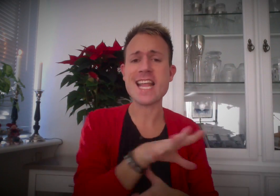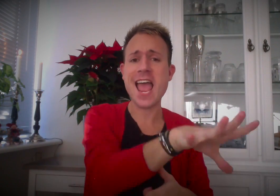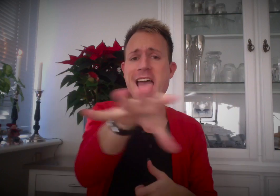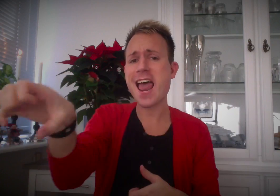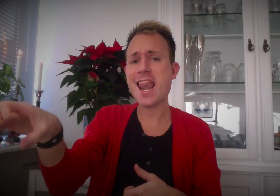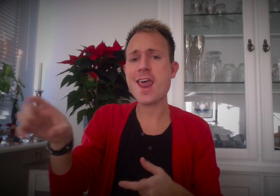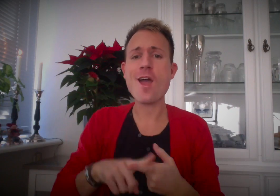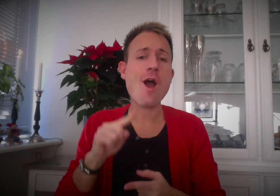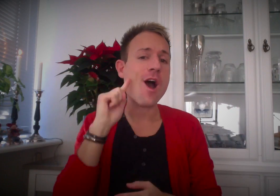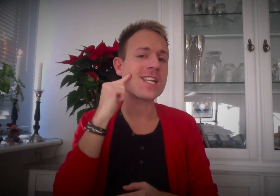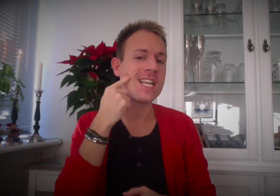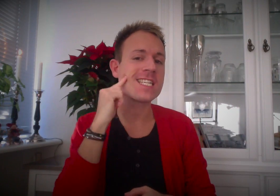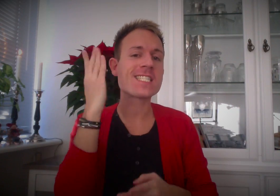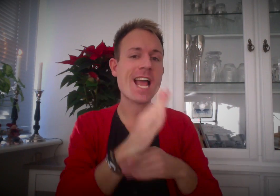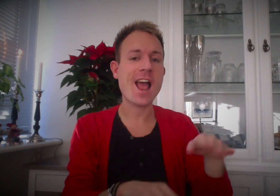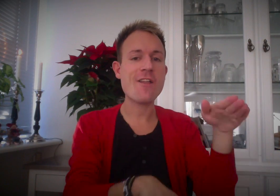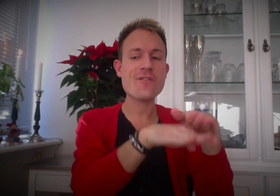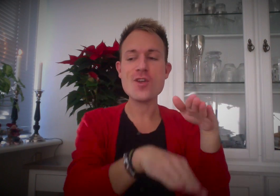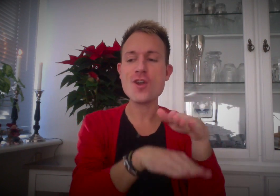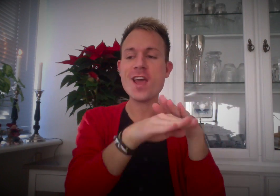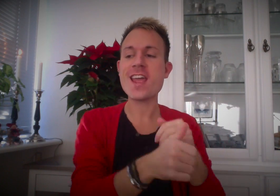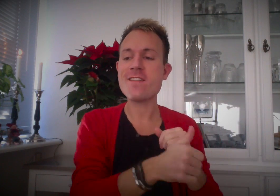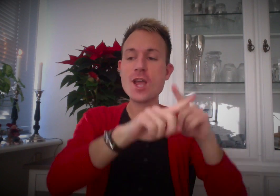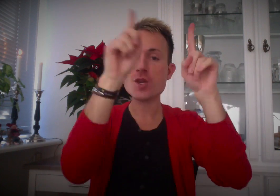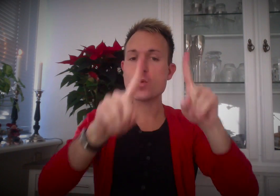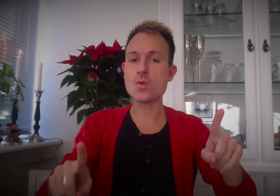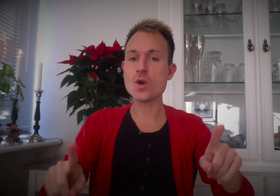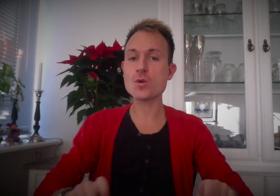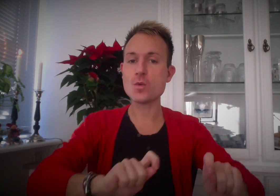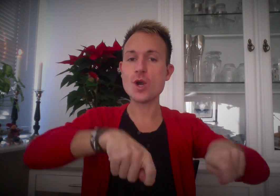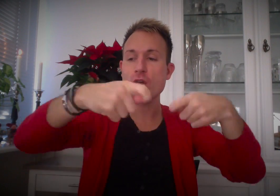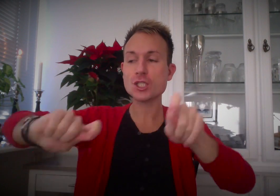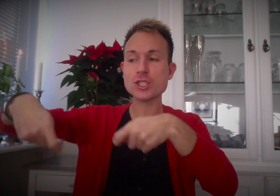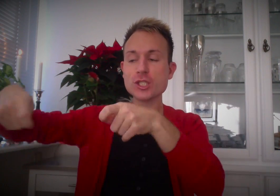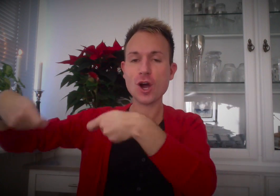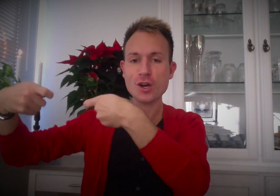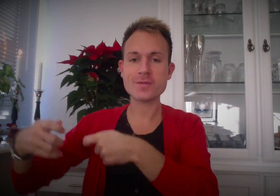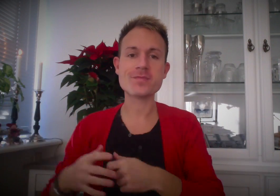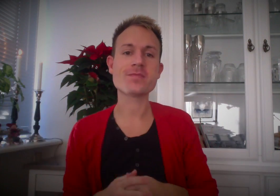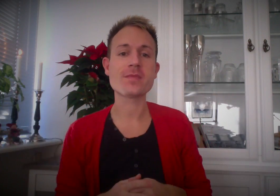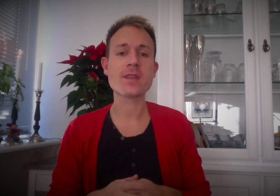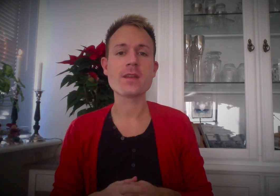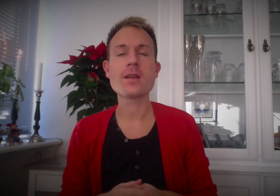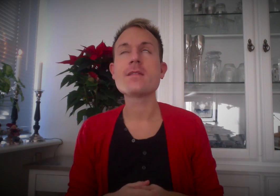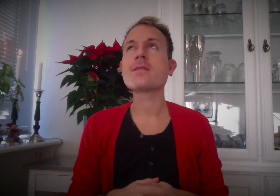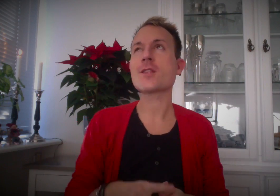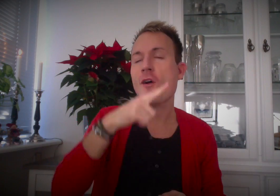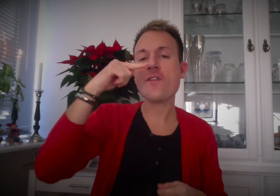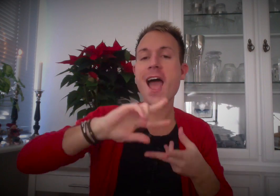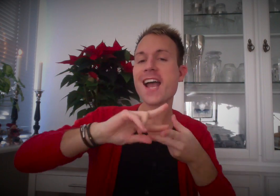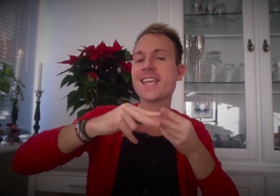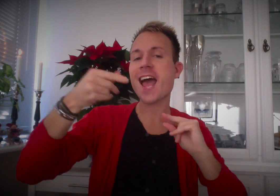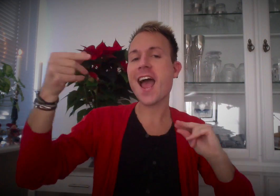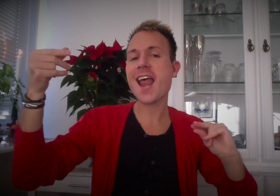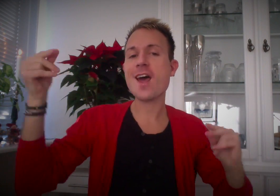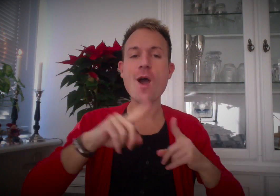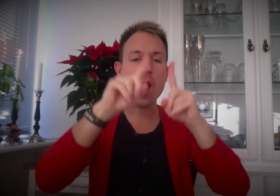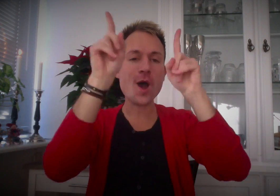alle Og slikket skal fylde i hver julesop Hun er dufter, klejner og